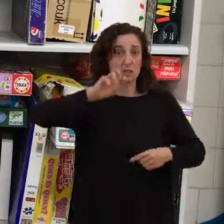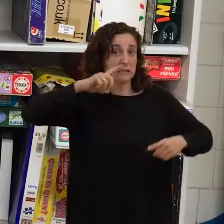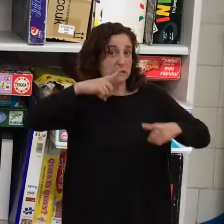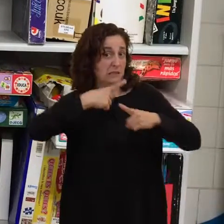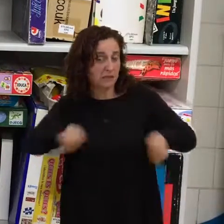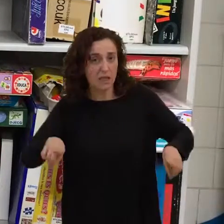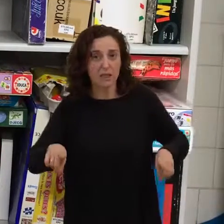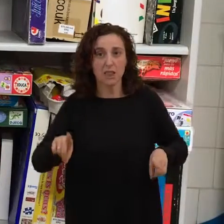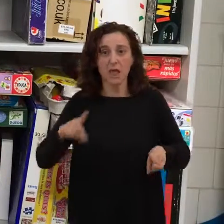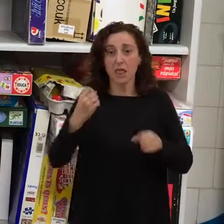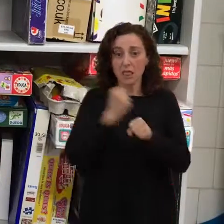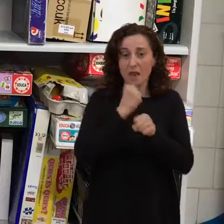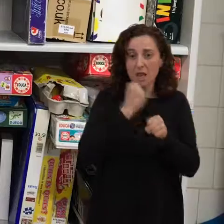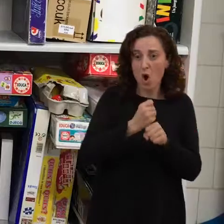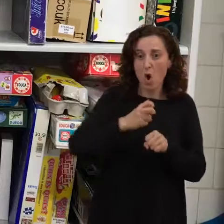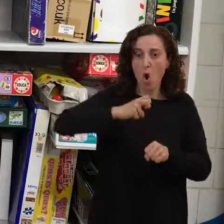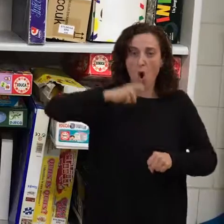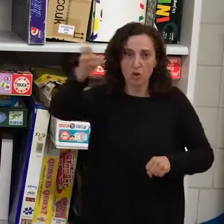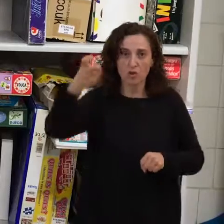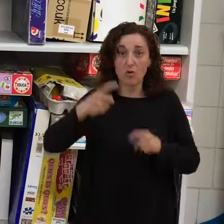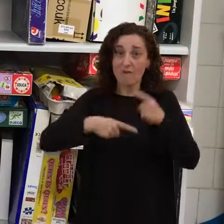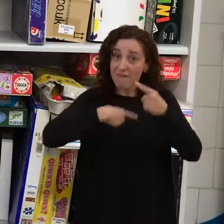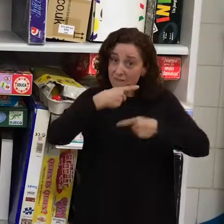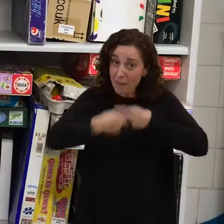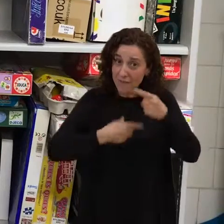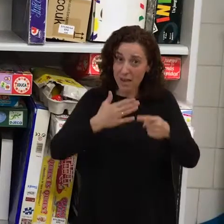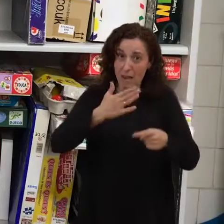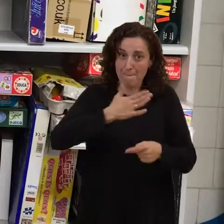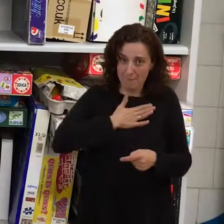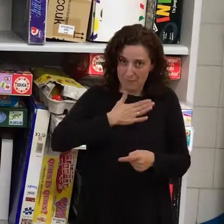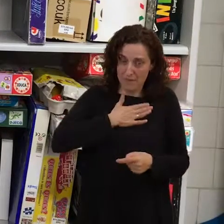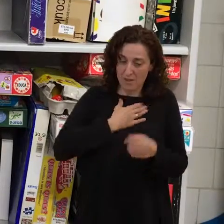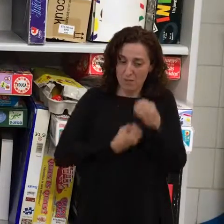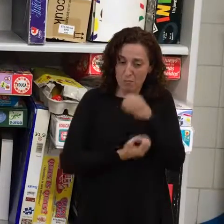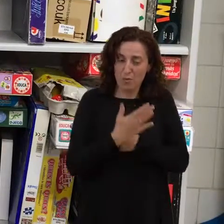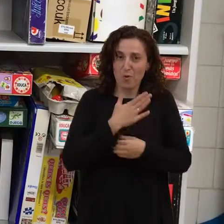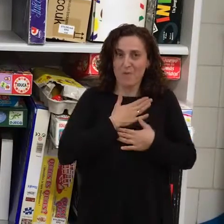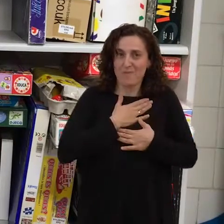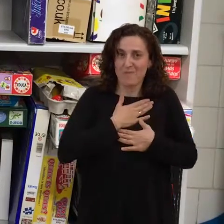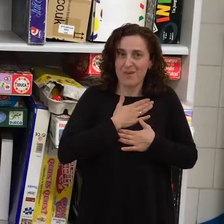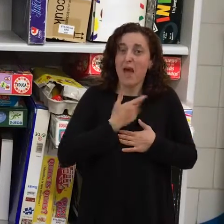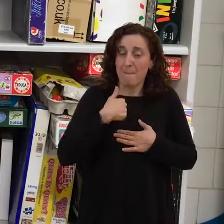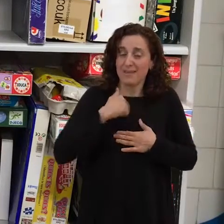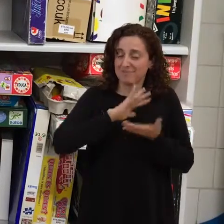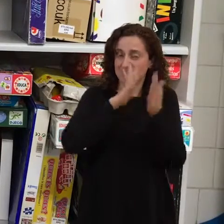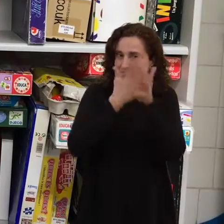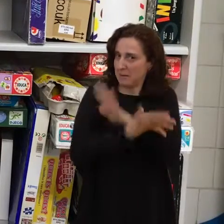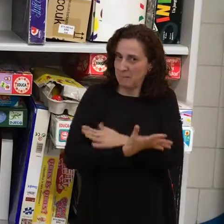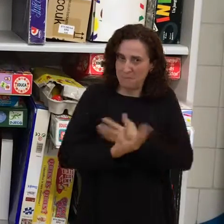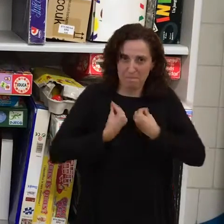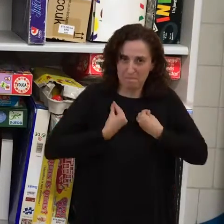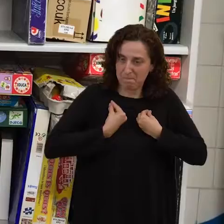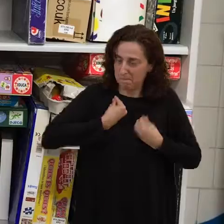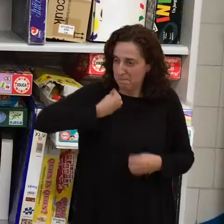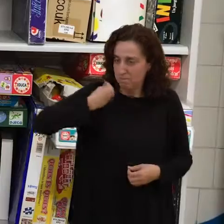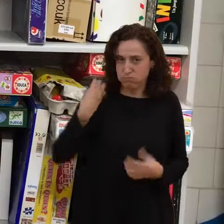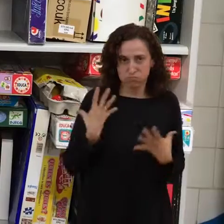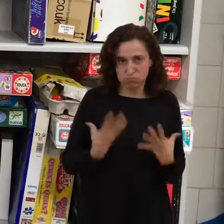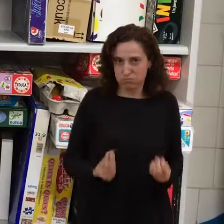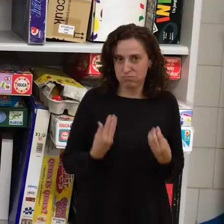trabajo, con otra familia que he formado aquí, que a mí me ha cambiado mucho la vida. ¿Cuál es el impacto